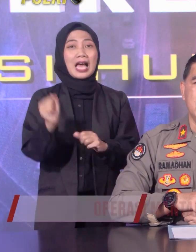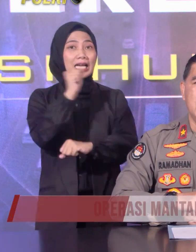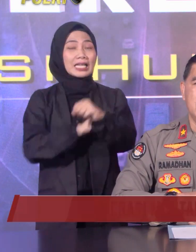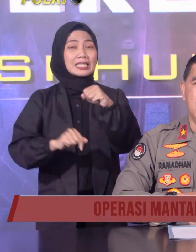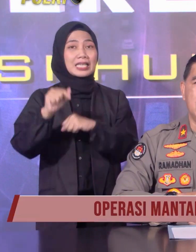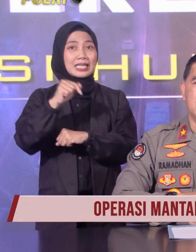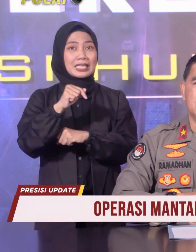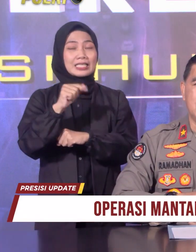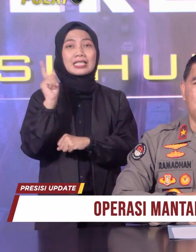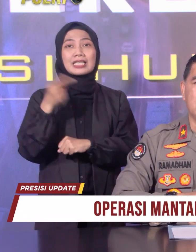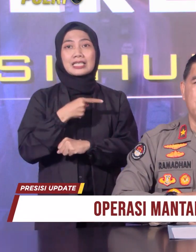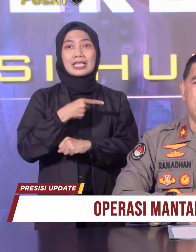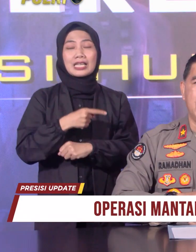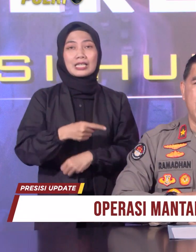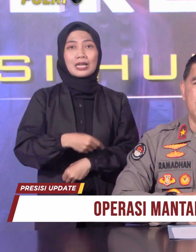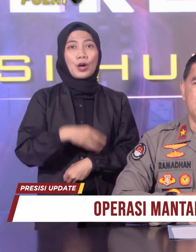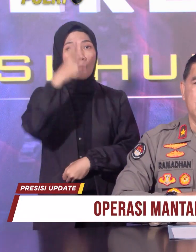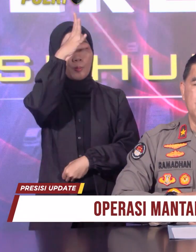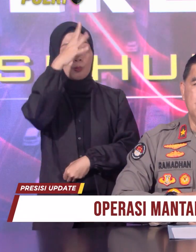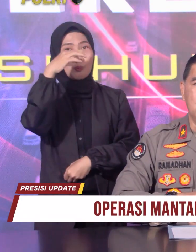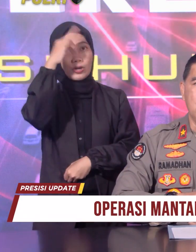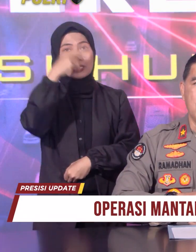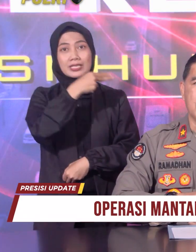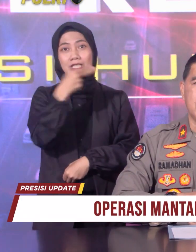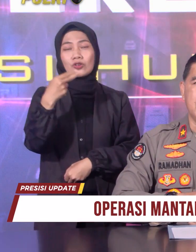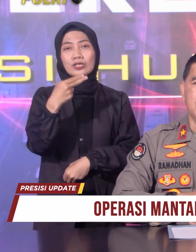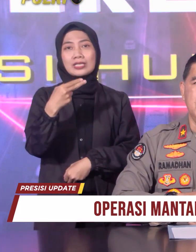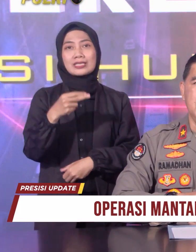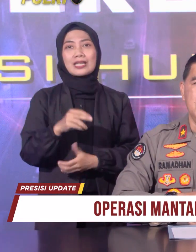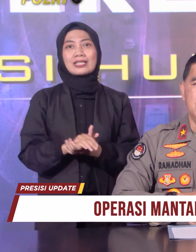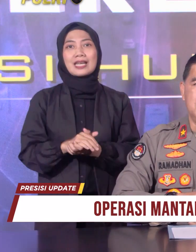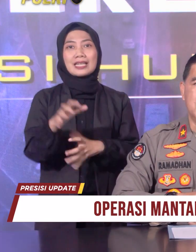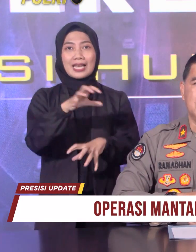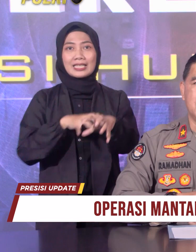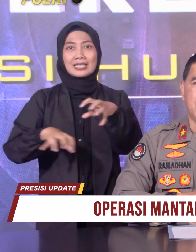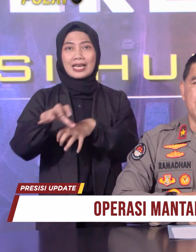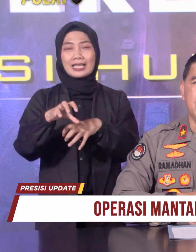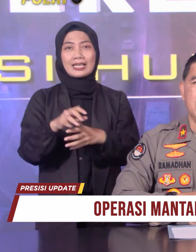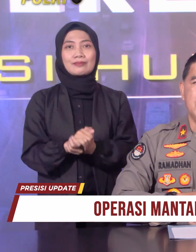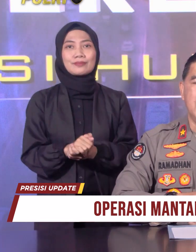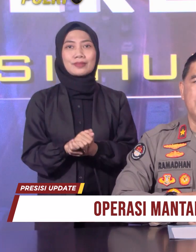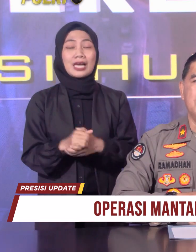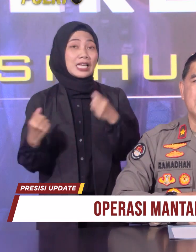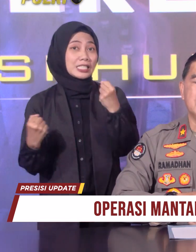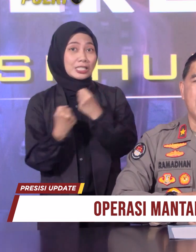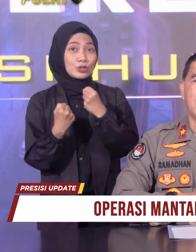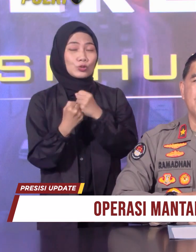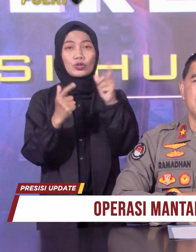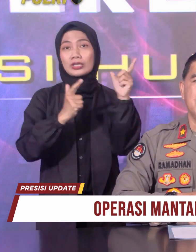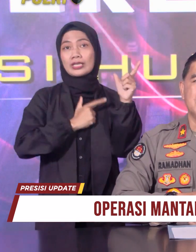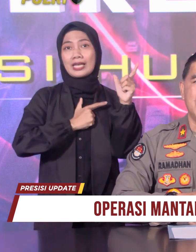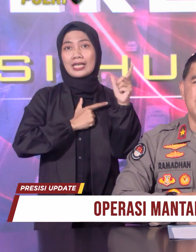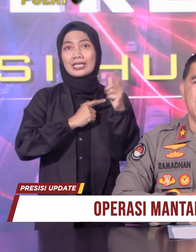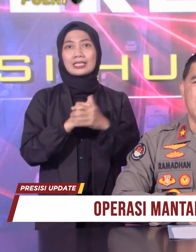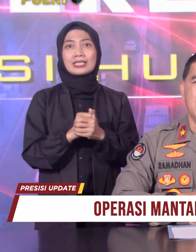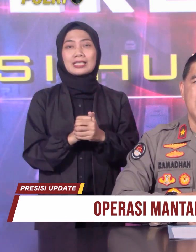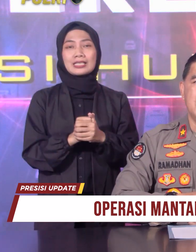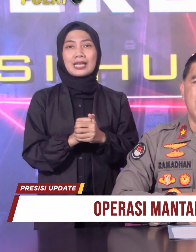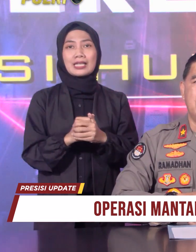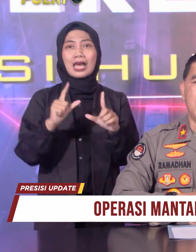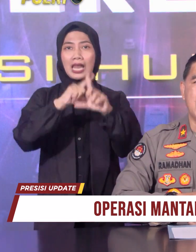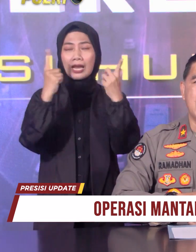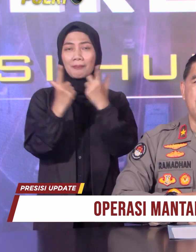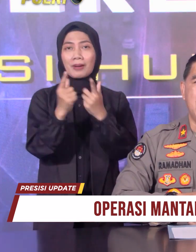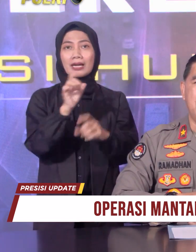Polri dan Satuan Kewilayahan. Didukung oleh TNI, Instansi Terkait, dan Mitra Kamtipmas lainnya